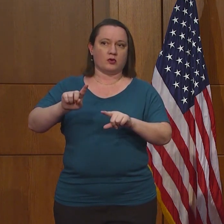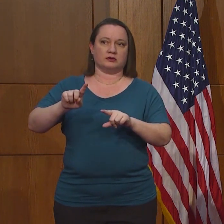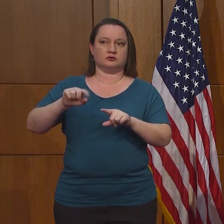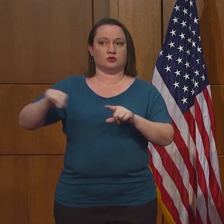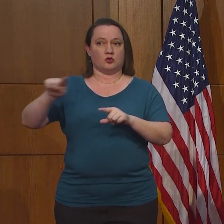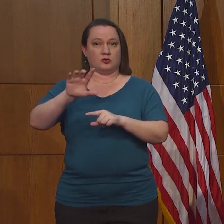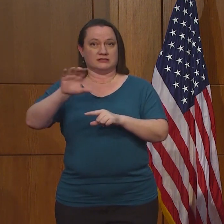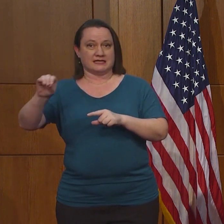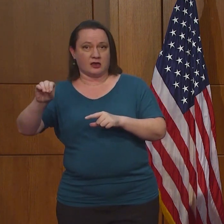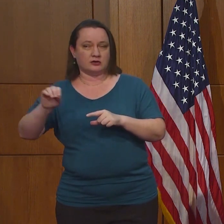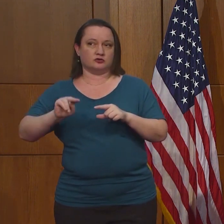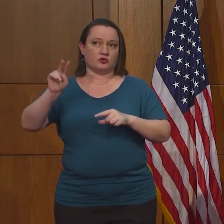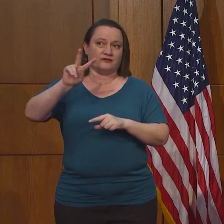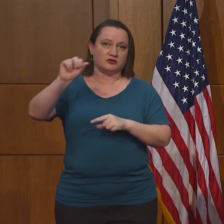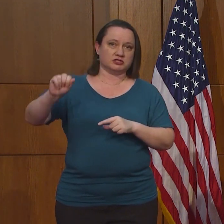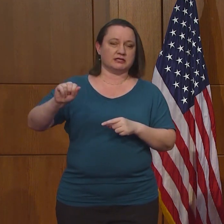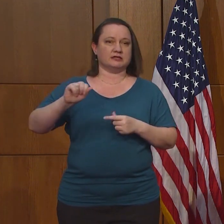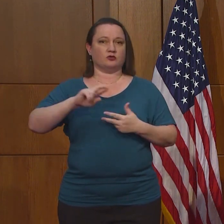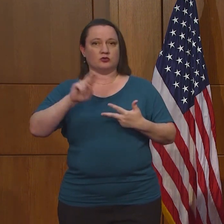norte de Virginia.